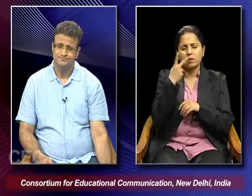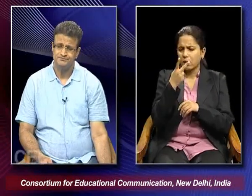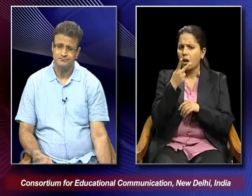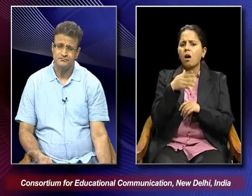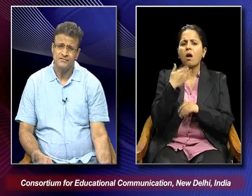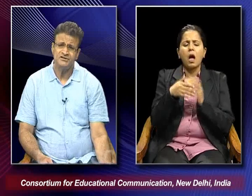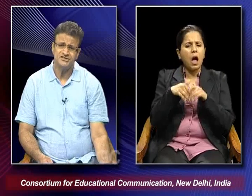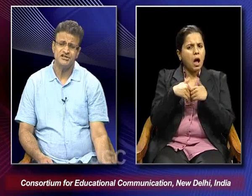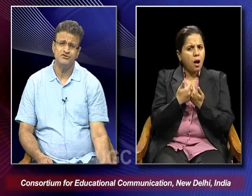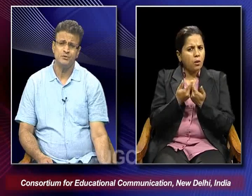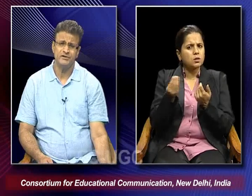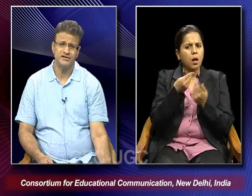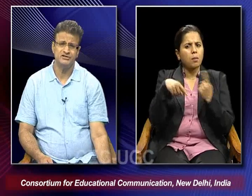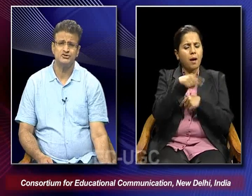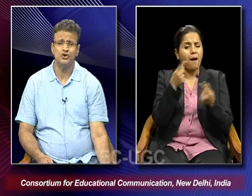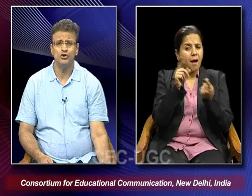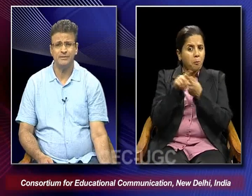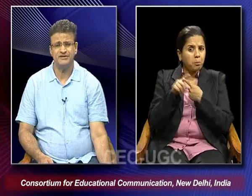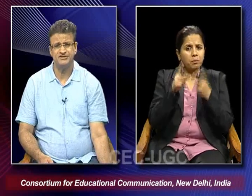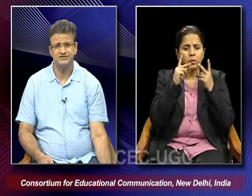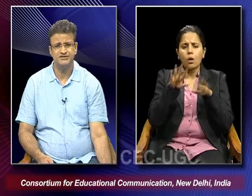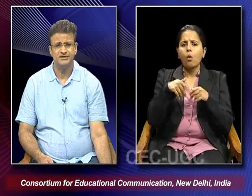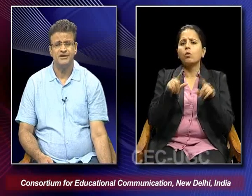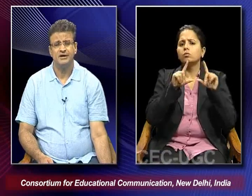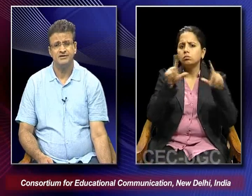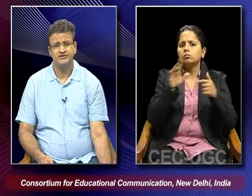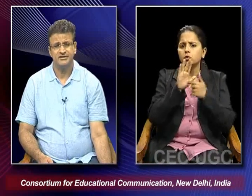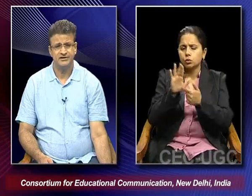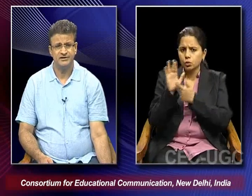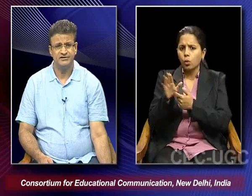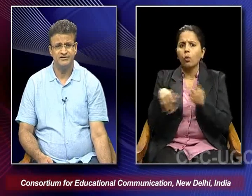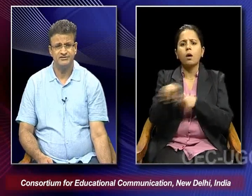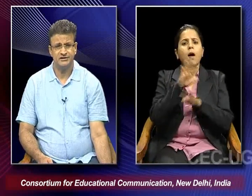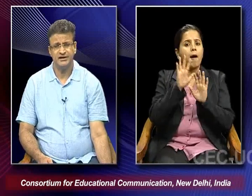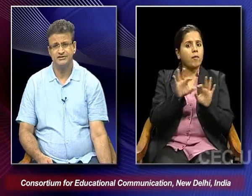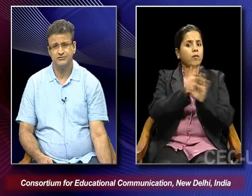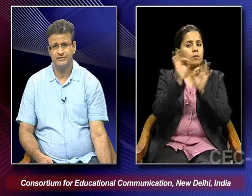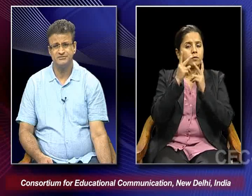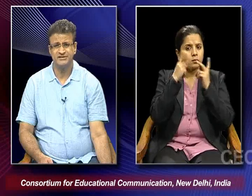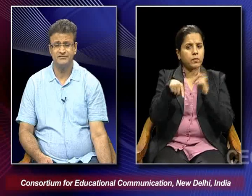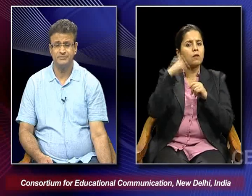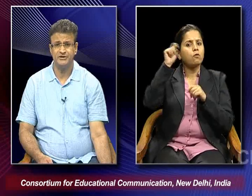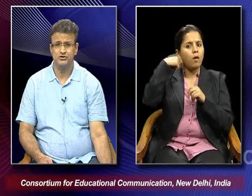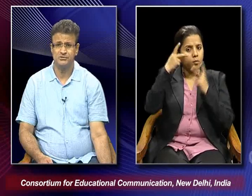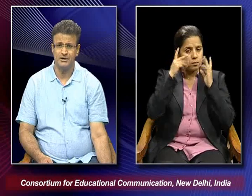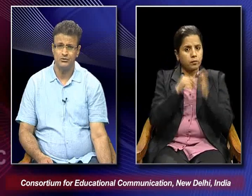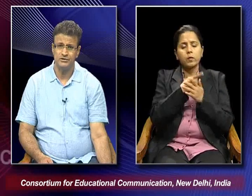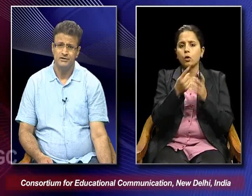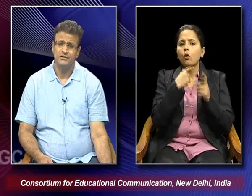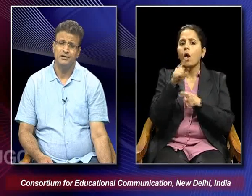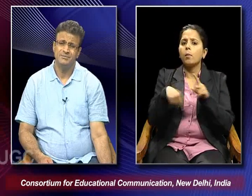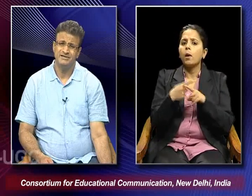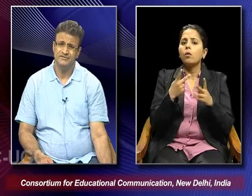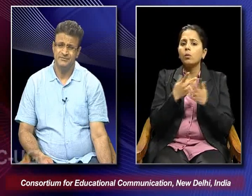such kind of portrayals or depictions they were there in these kinds of films and they were being talked about